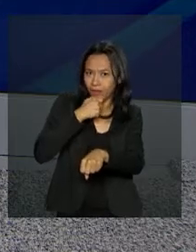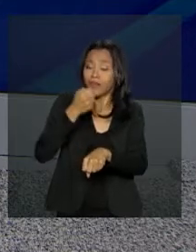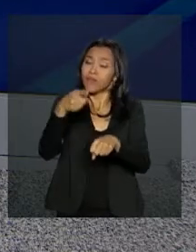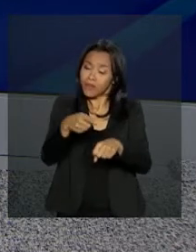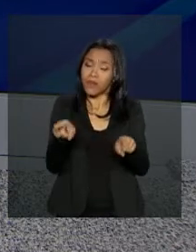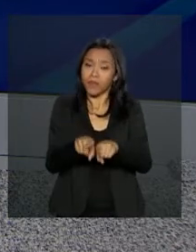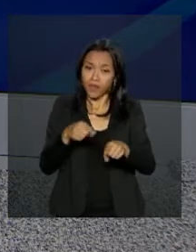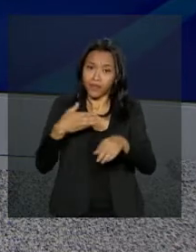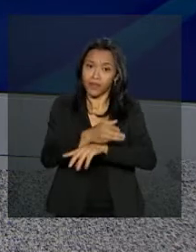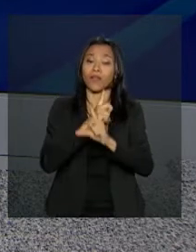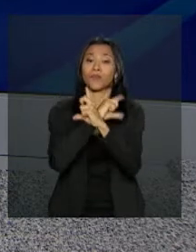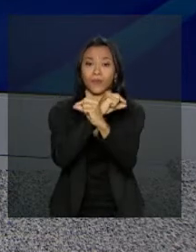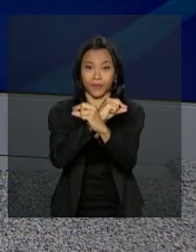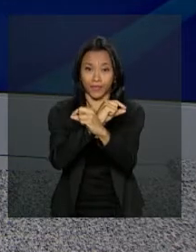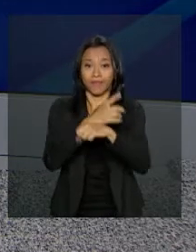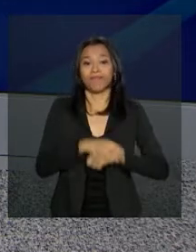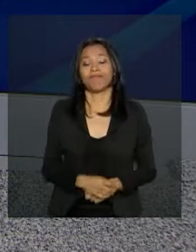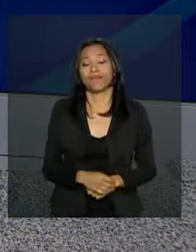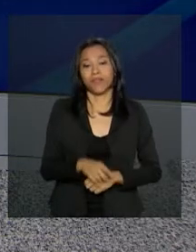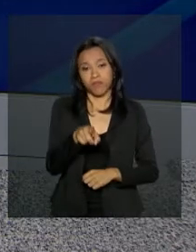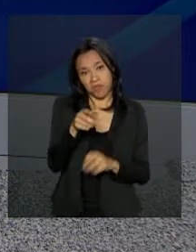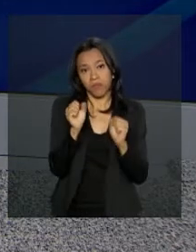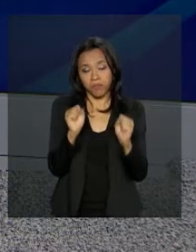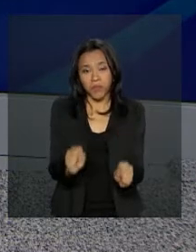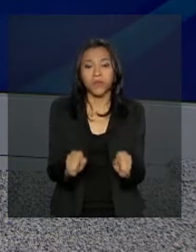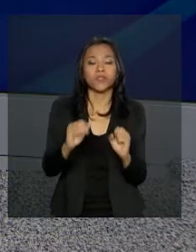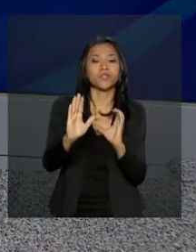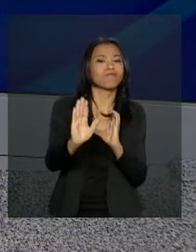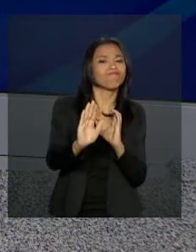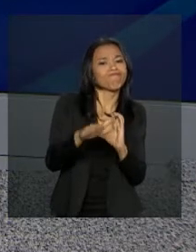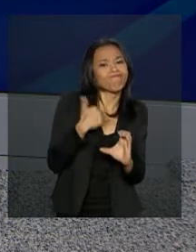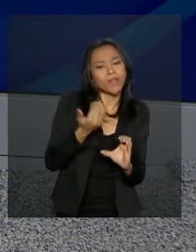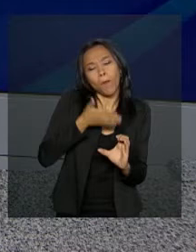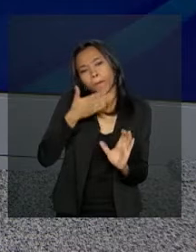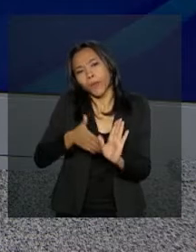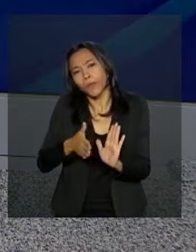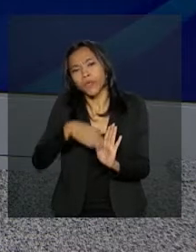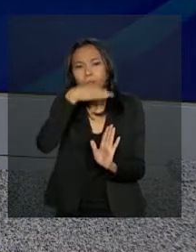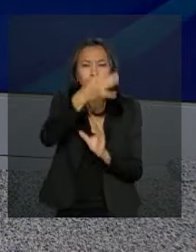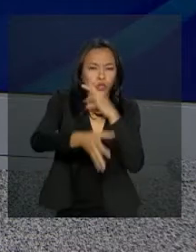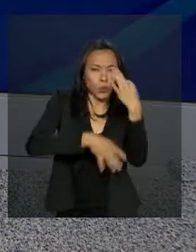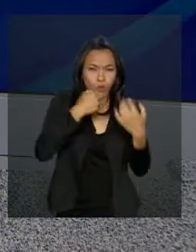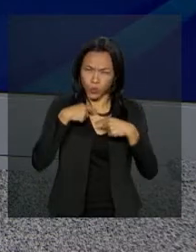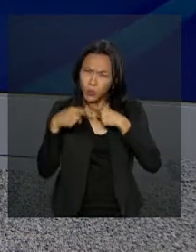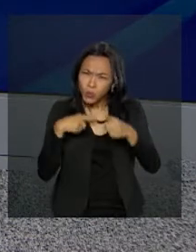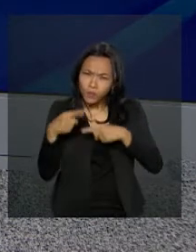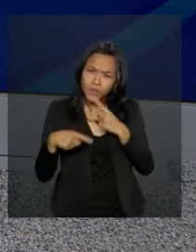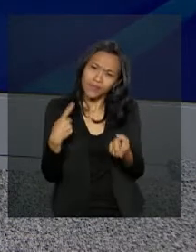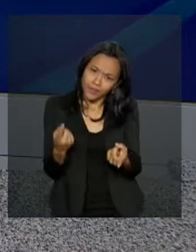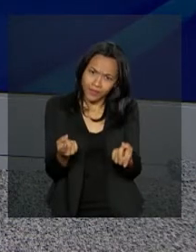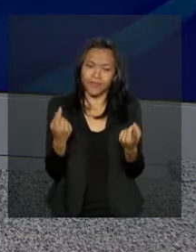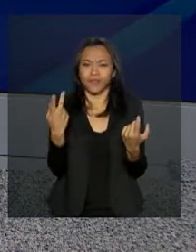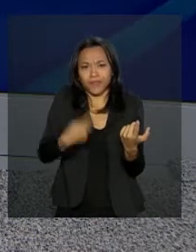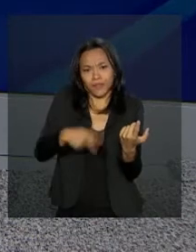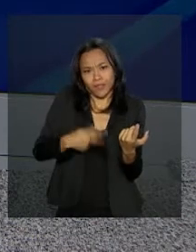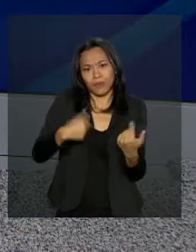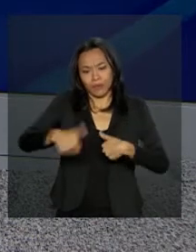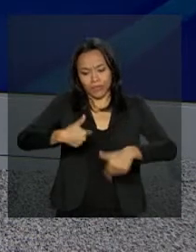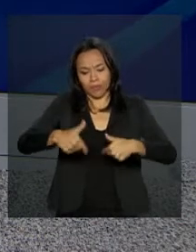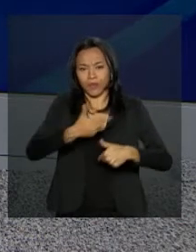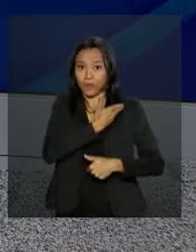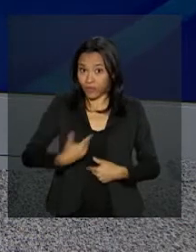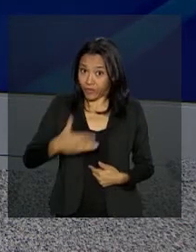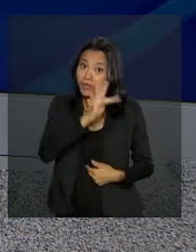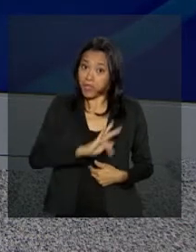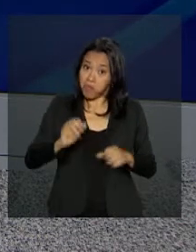o nosso perfil no Twitter. E você pode ainda mandar sugestões de reportagens e dúvidas sobre programas, ações do governo federal